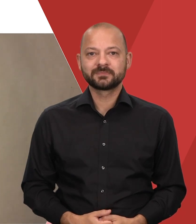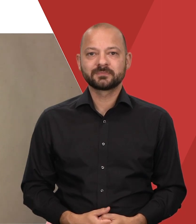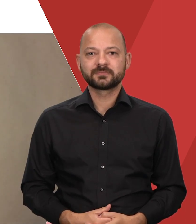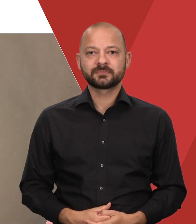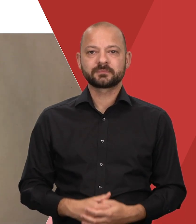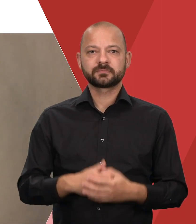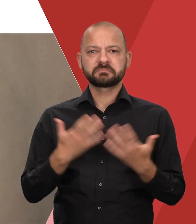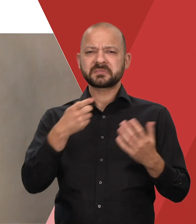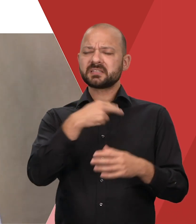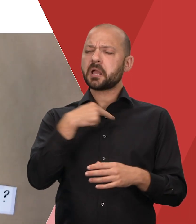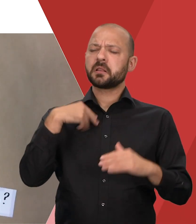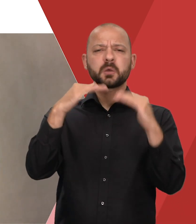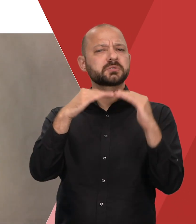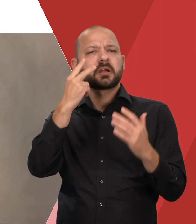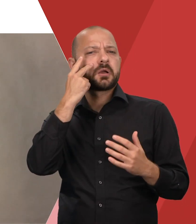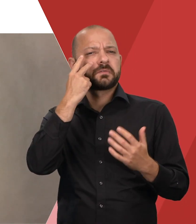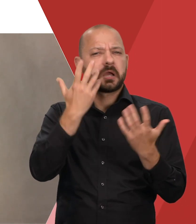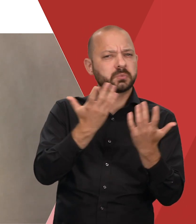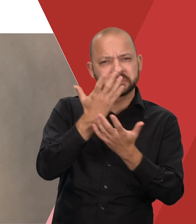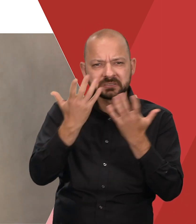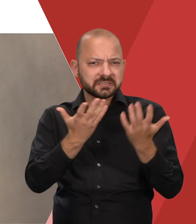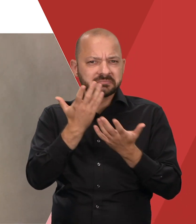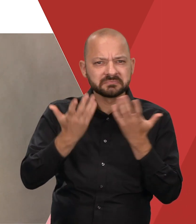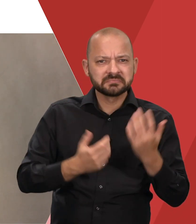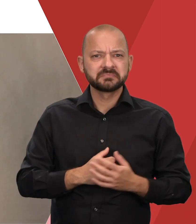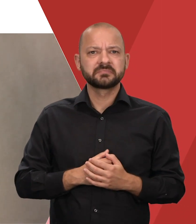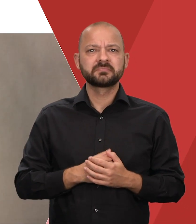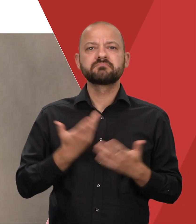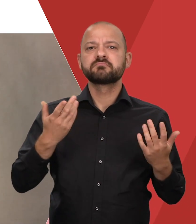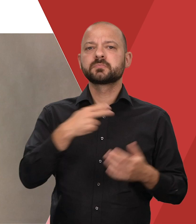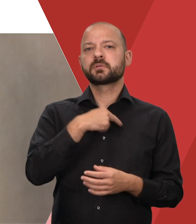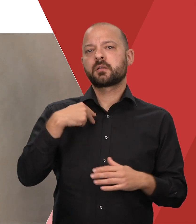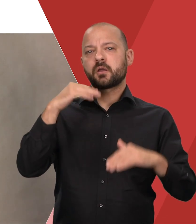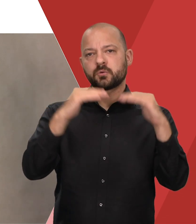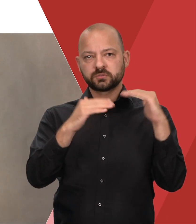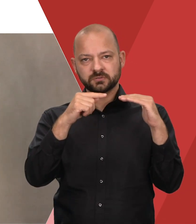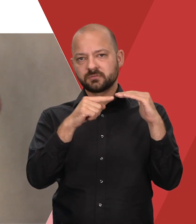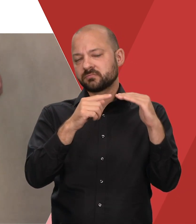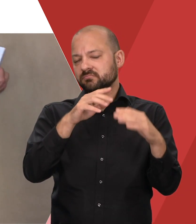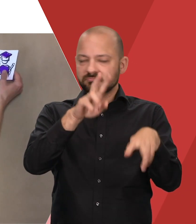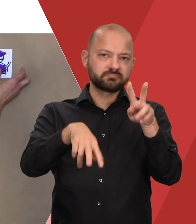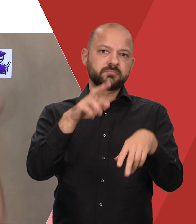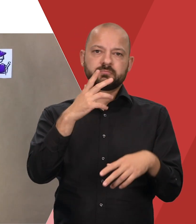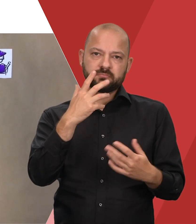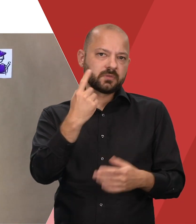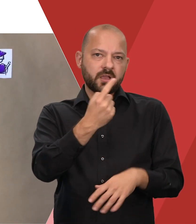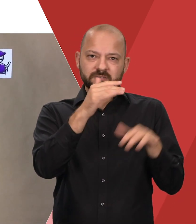Wie kann ein Nachteilsausgleich aussehen? Wie ein Nachteilsausgleich aussehen kann, hängt immer vom konkreten Einzelfall ab.